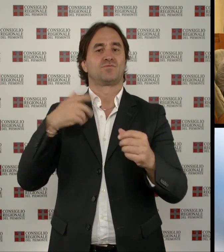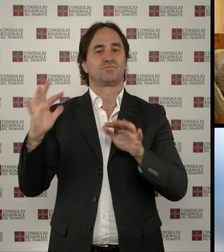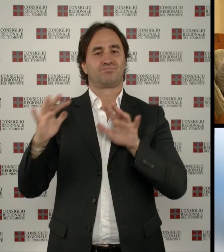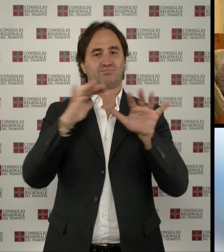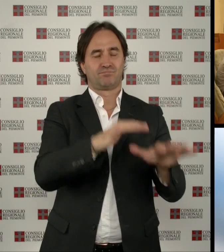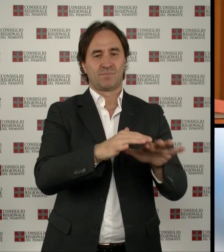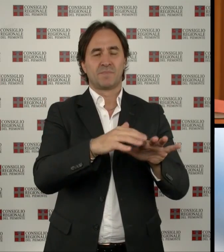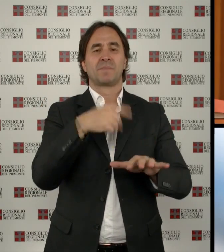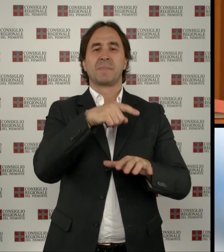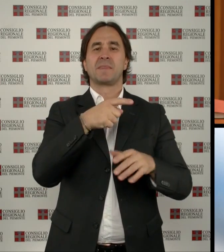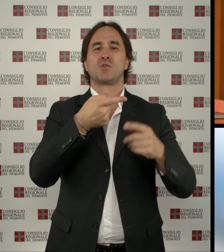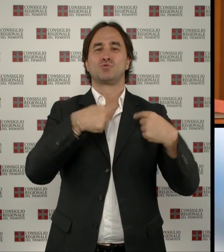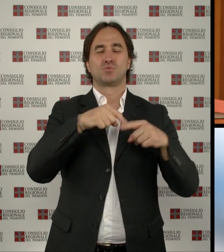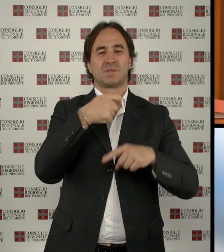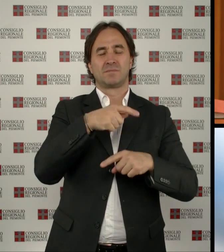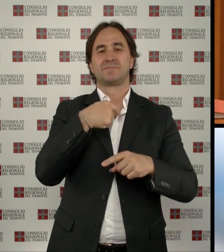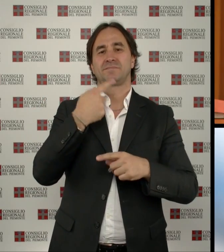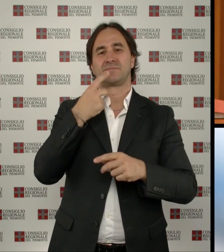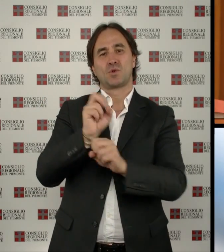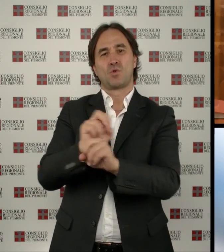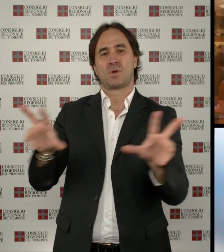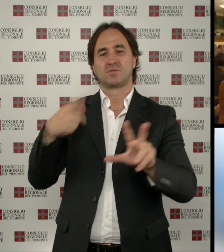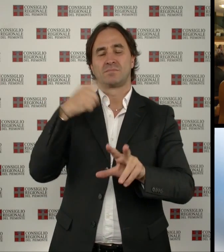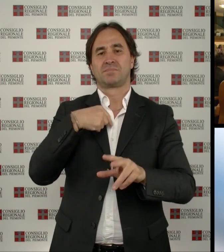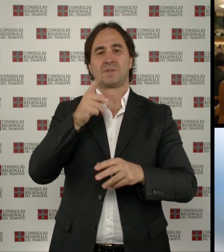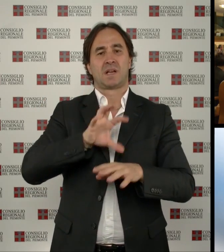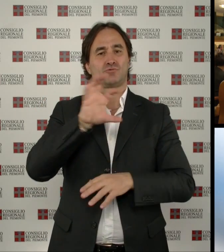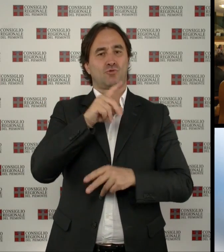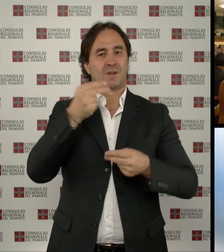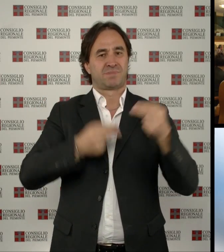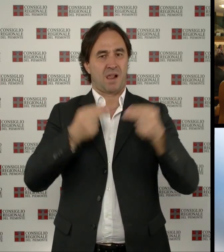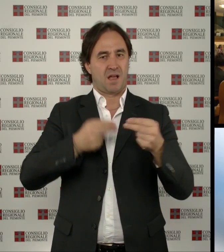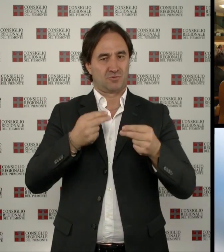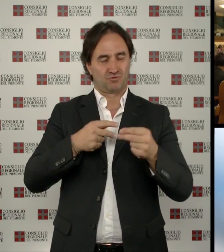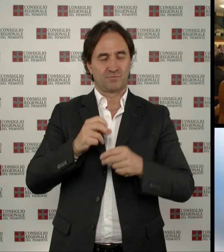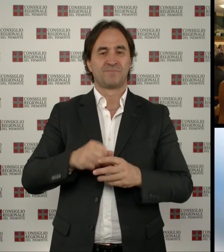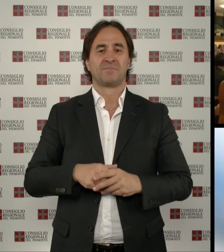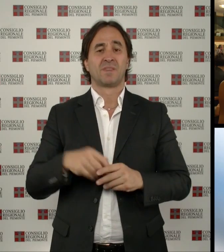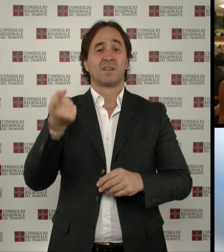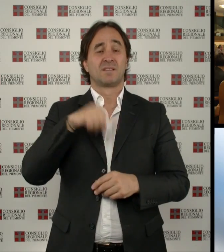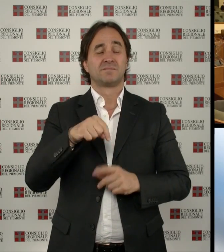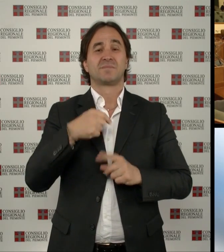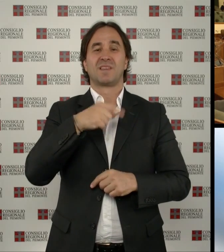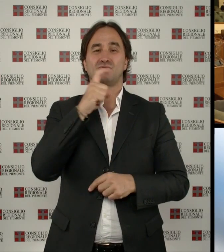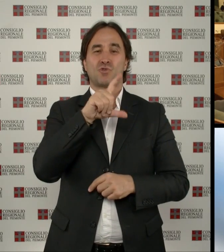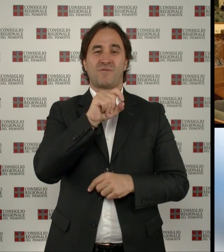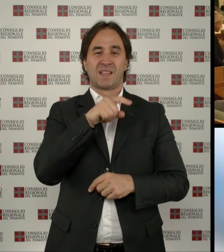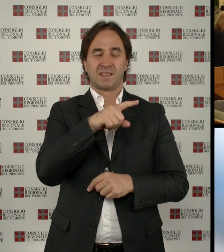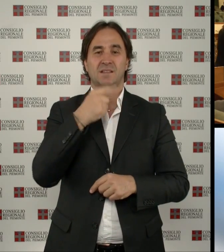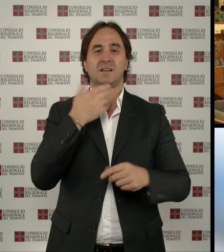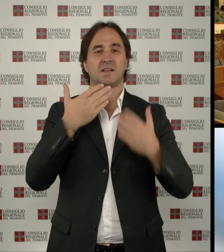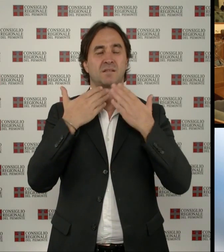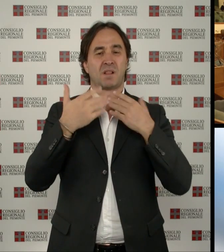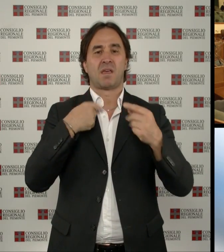svolto una comunicazione sulla situazione del bilancio della Regione. Inoltre il 20 l'Assemblea ha discusso e votato diversi